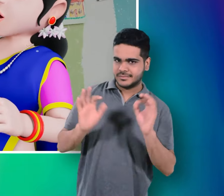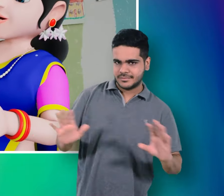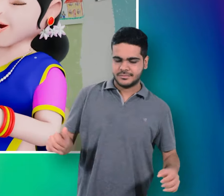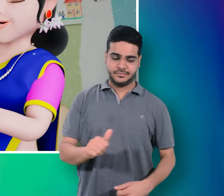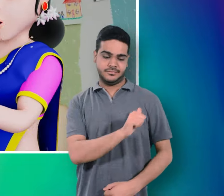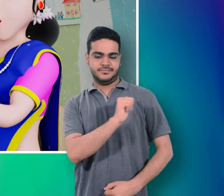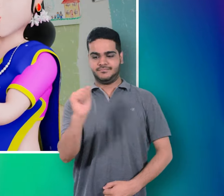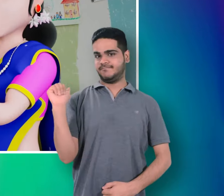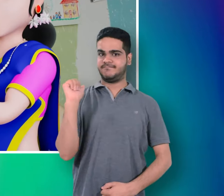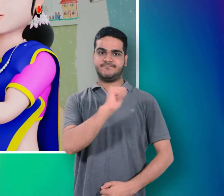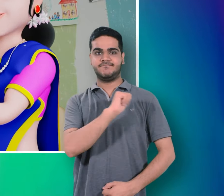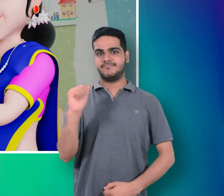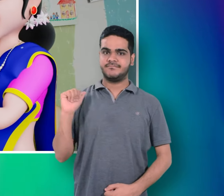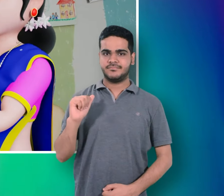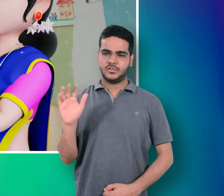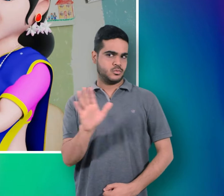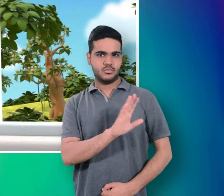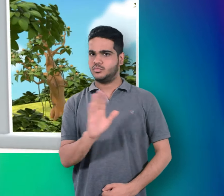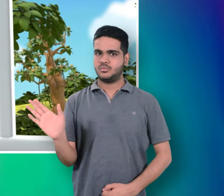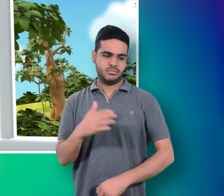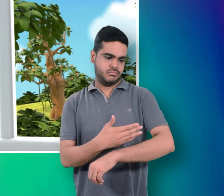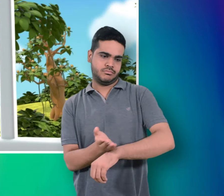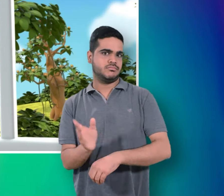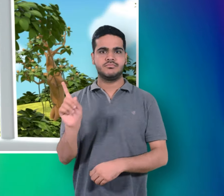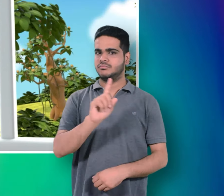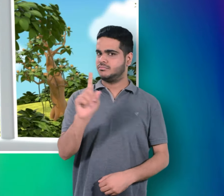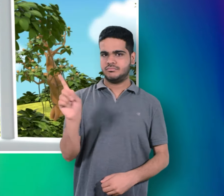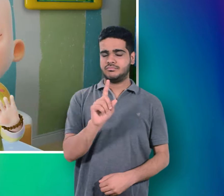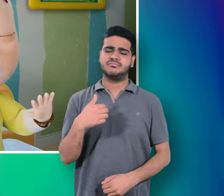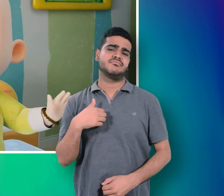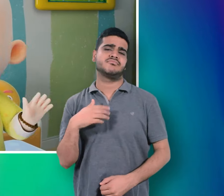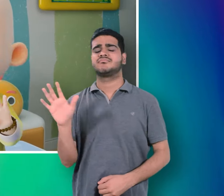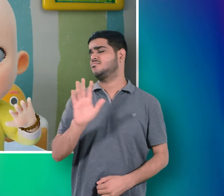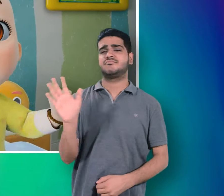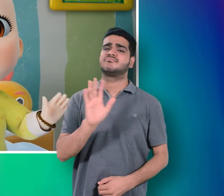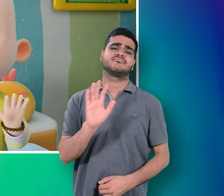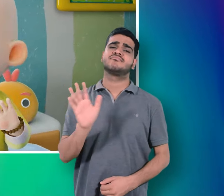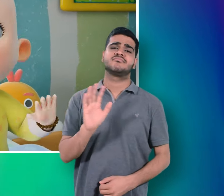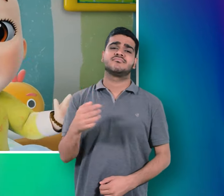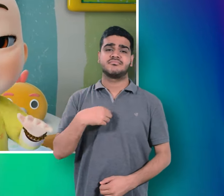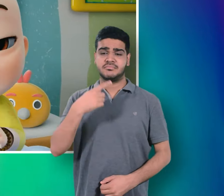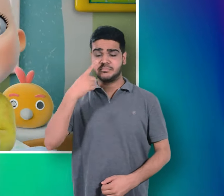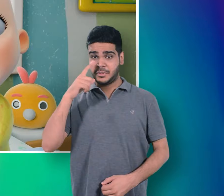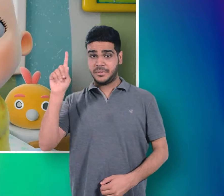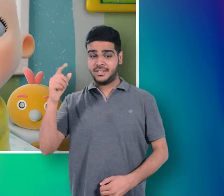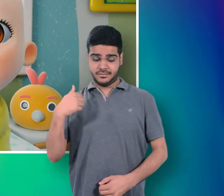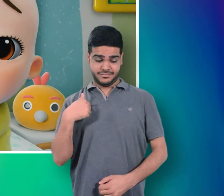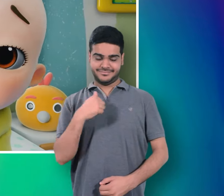नहालो देर ना करो नाना मम्मी नाना मम्मी नहाना